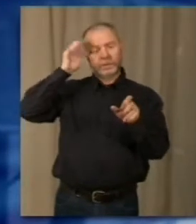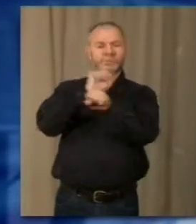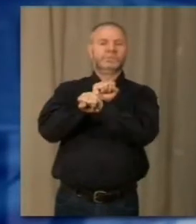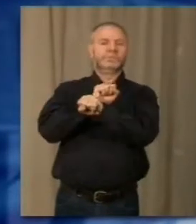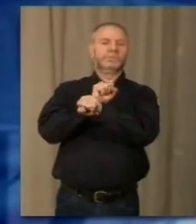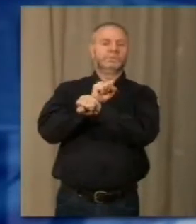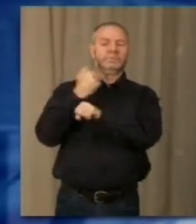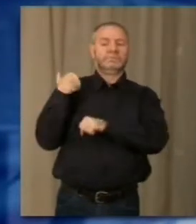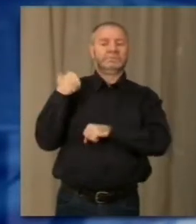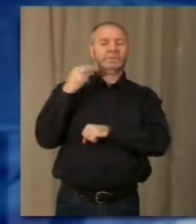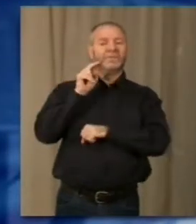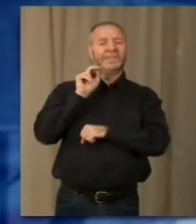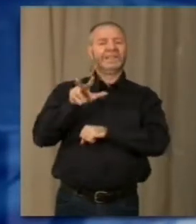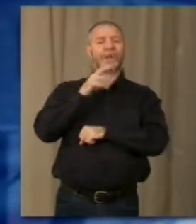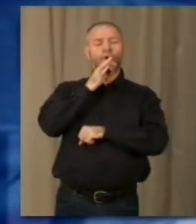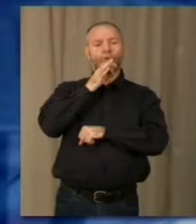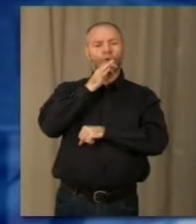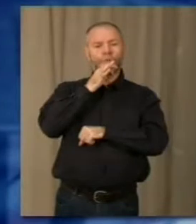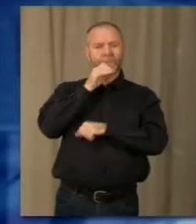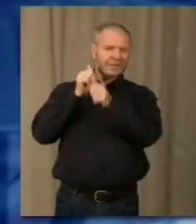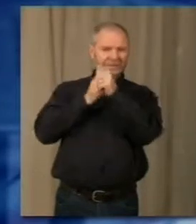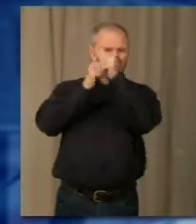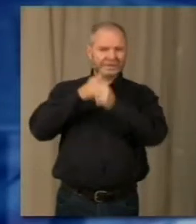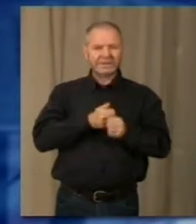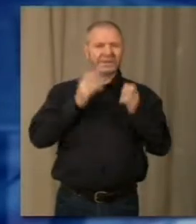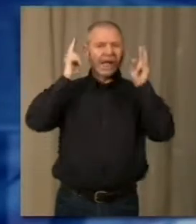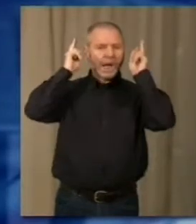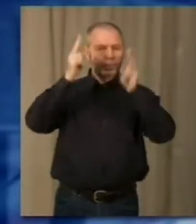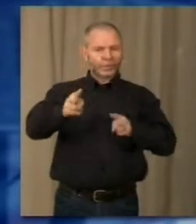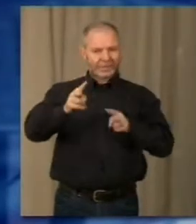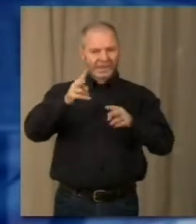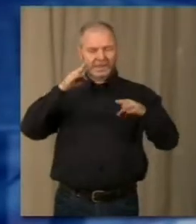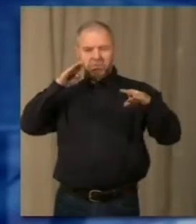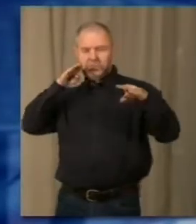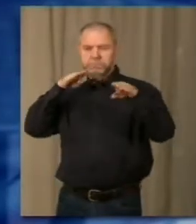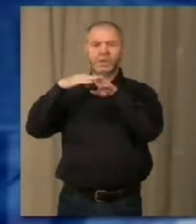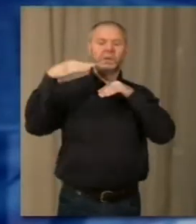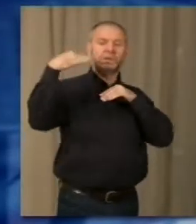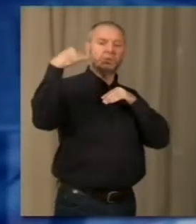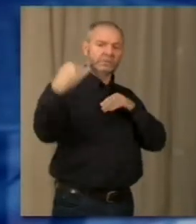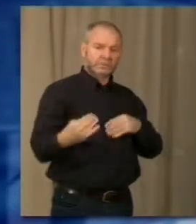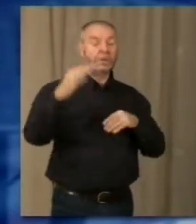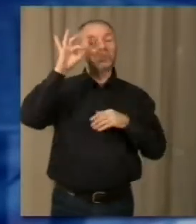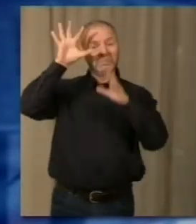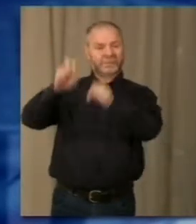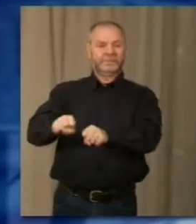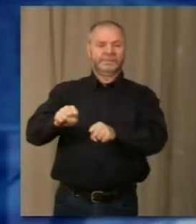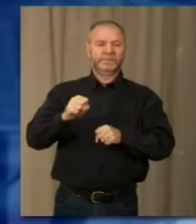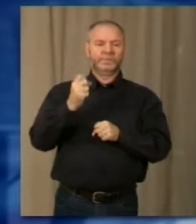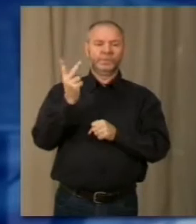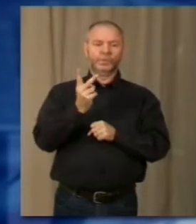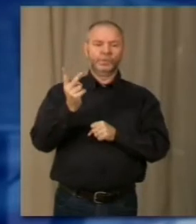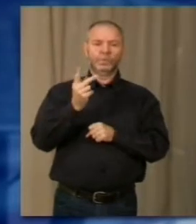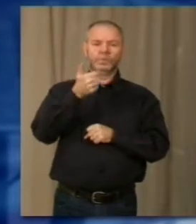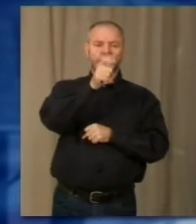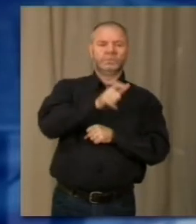carabinieri lo scorso 23 ottobre dopo un inseguimento in A26 finito con lo speronamento di un'auto civetta dei militari. Emiliano Di Glau di